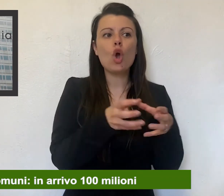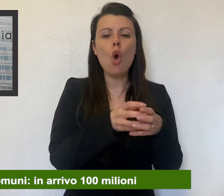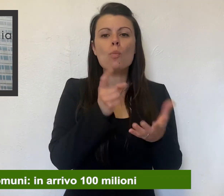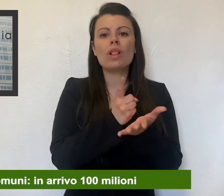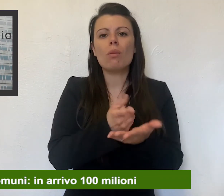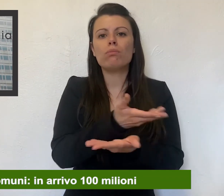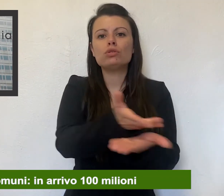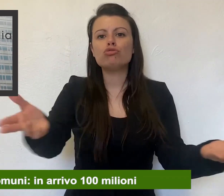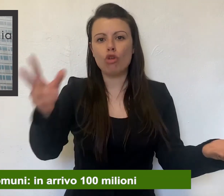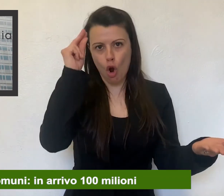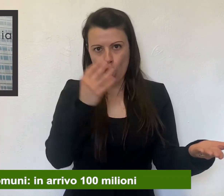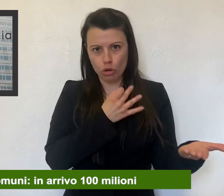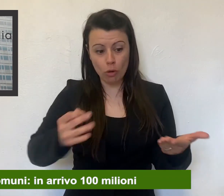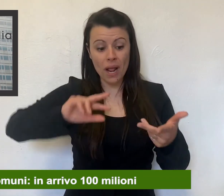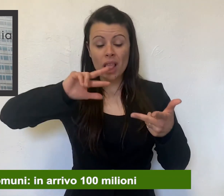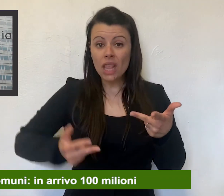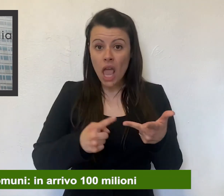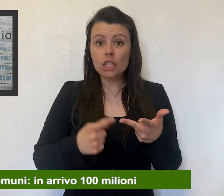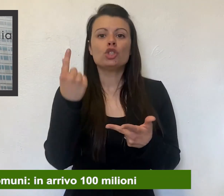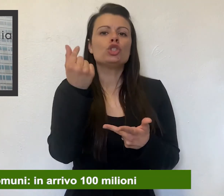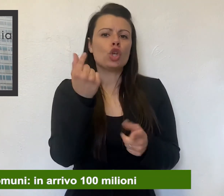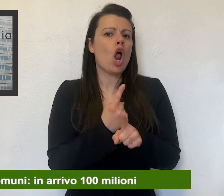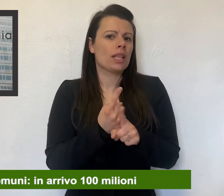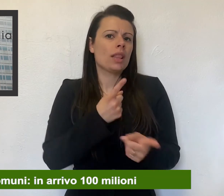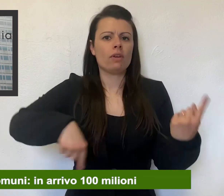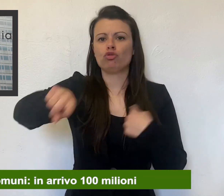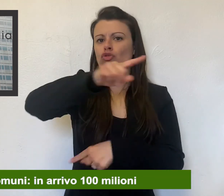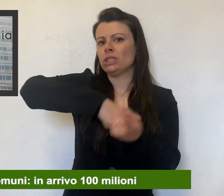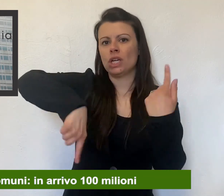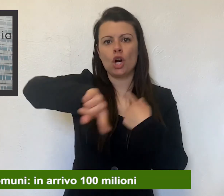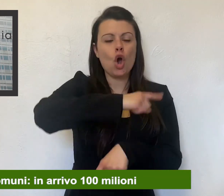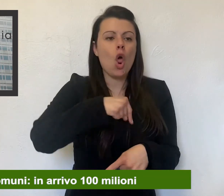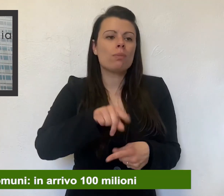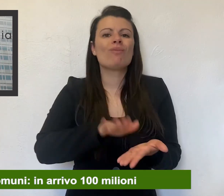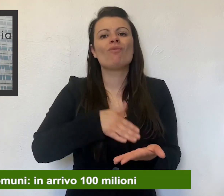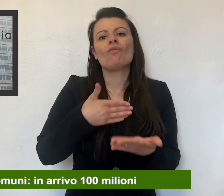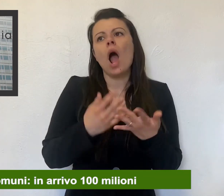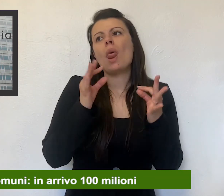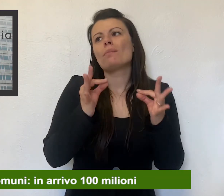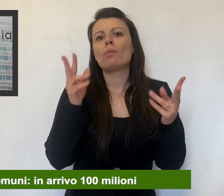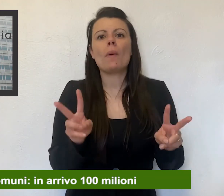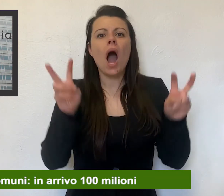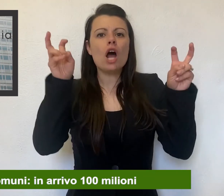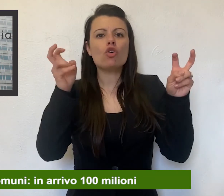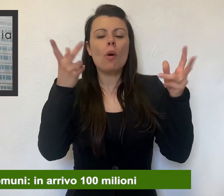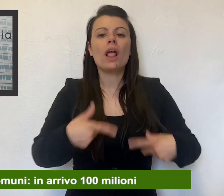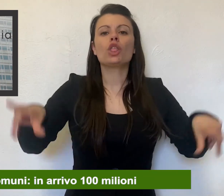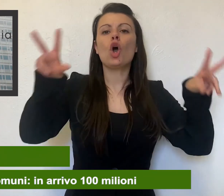terzo perché sono soldi che devono essere messi in circolo e quindi hanno un valore anche rispetto al grande tema della ripartenza economica.